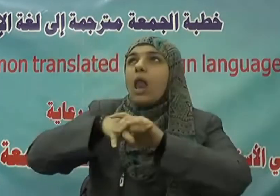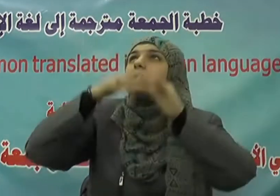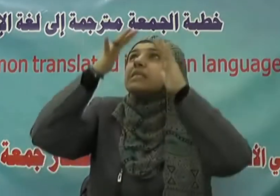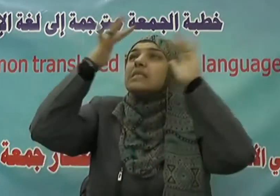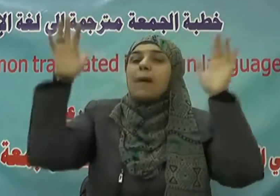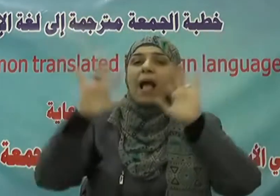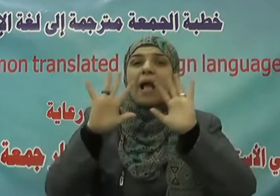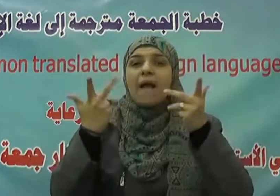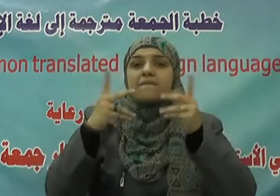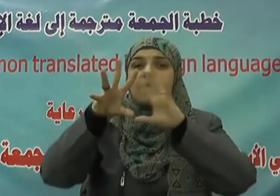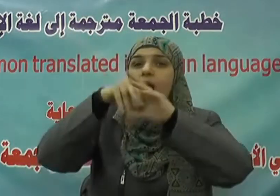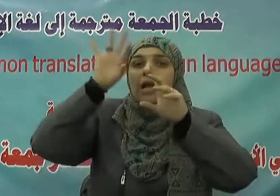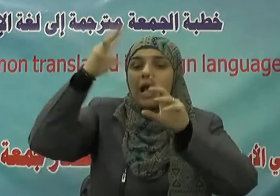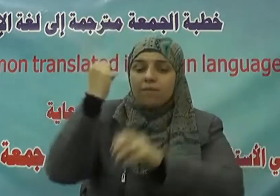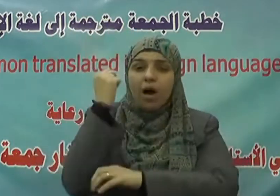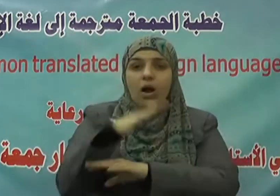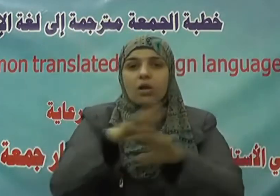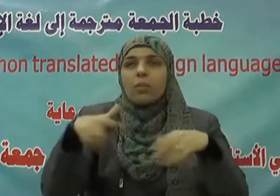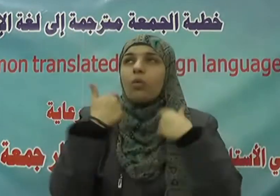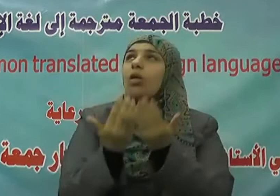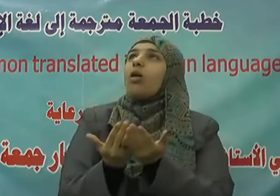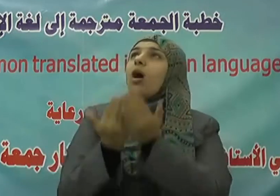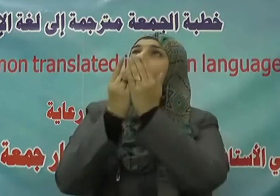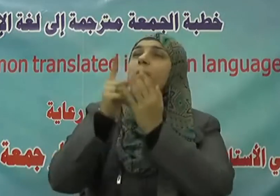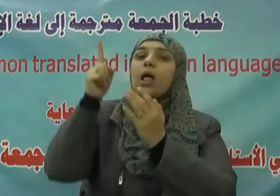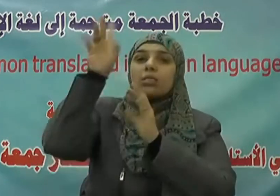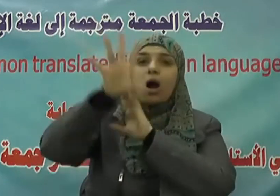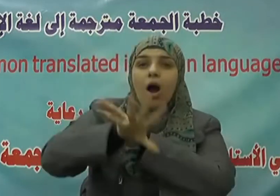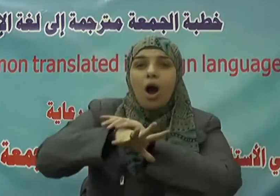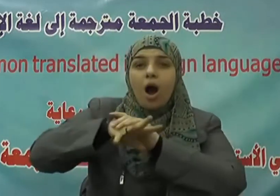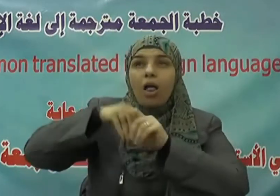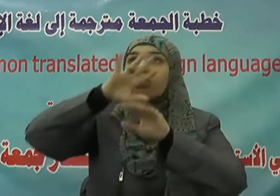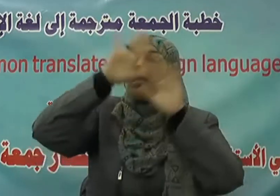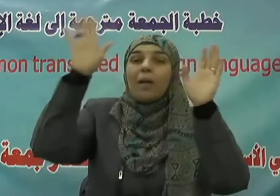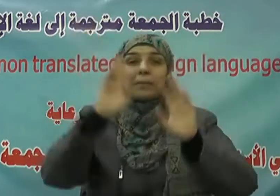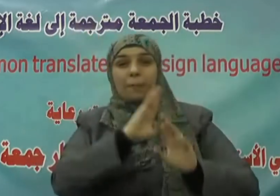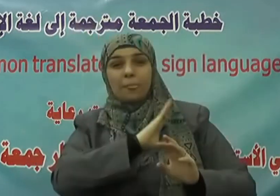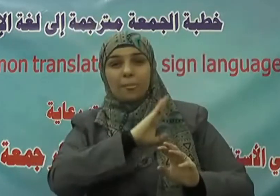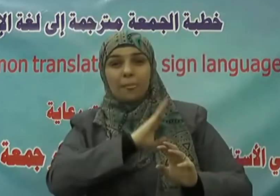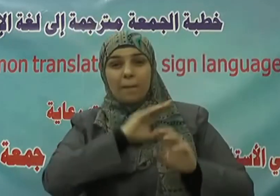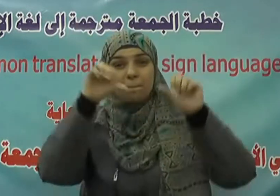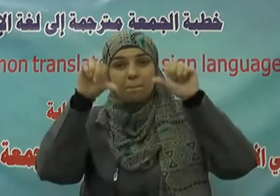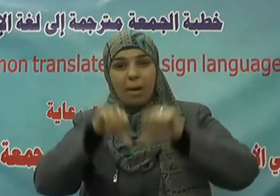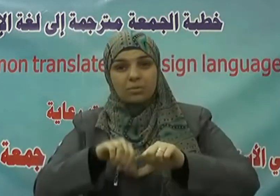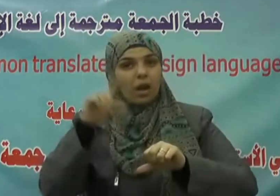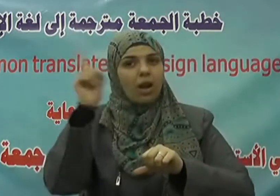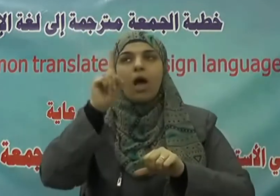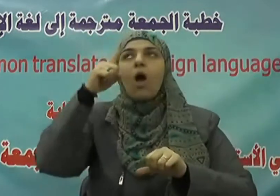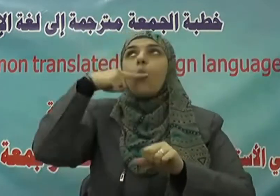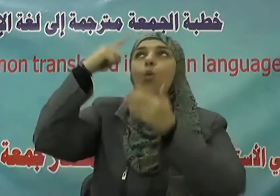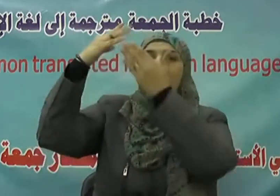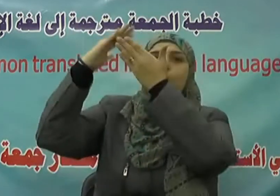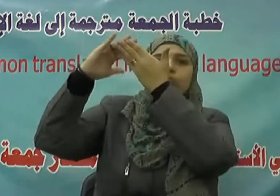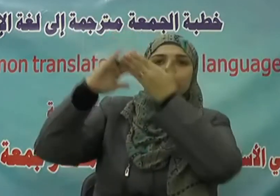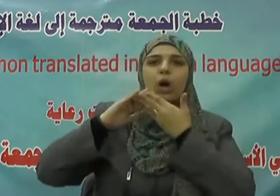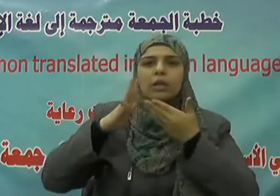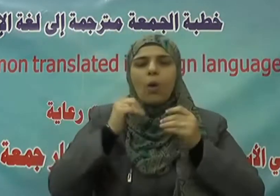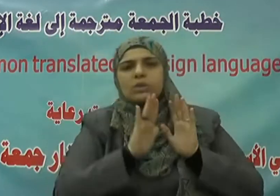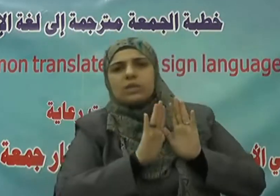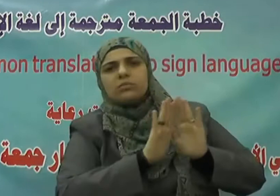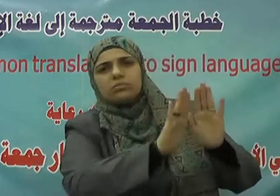والأرض ربنا ما خلقت هذا باطلا سبحانك فقنا عذاب النار